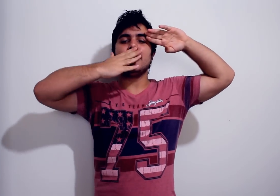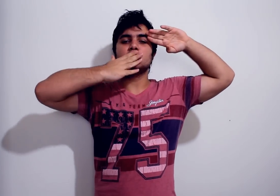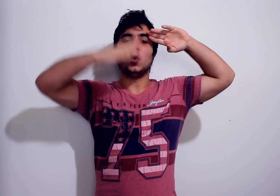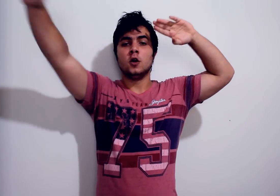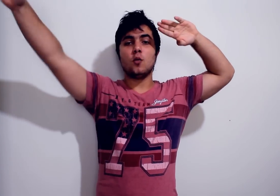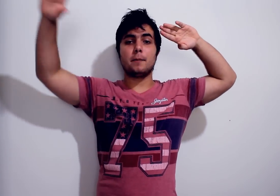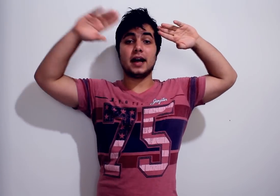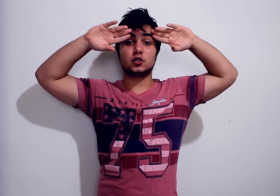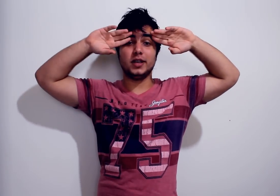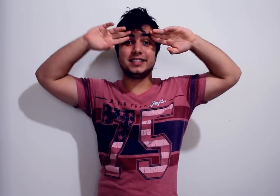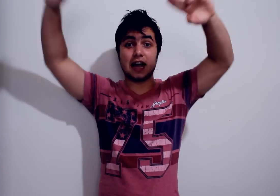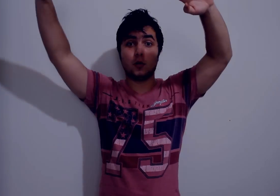beijo Um abraço E tchau!